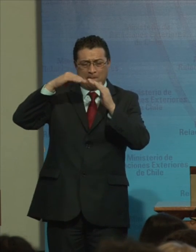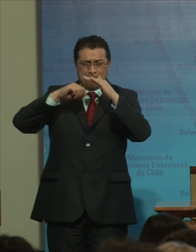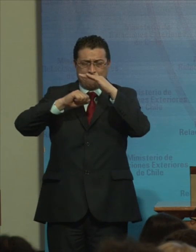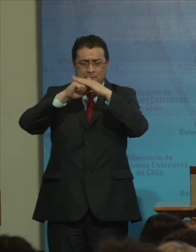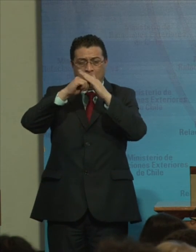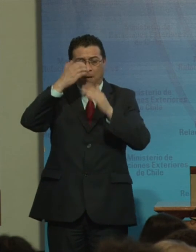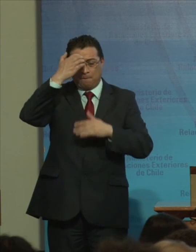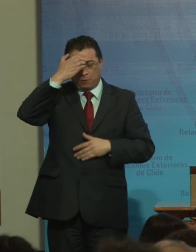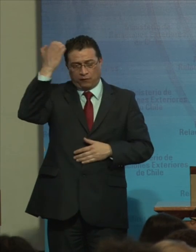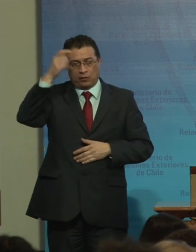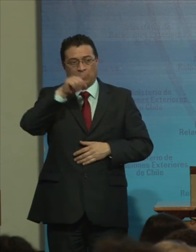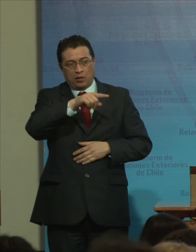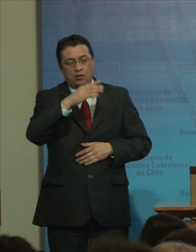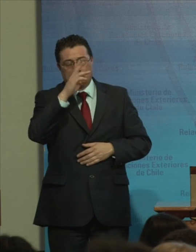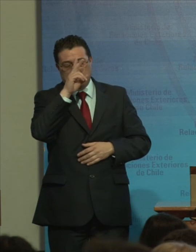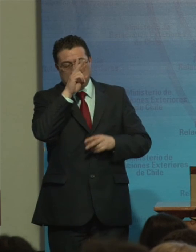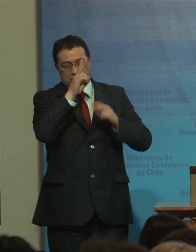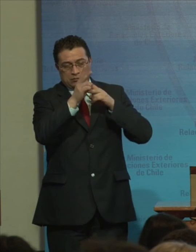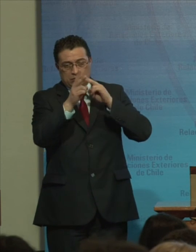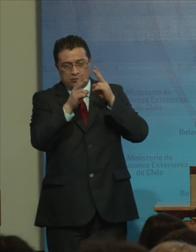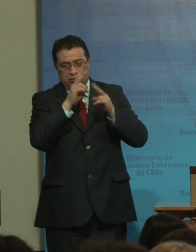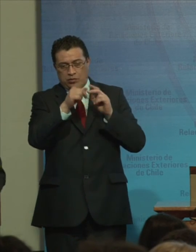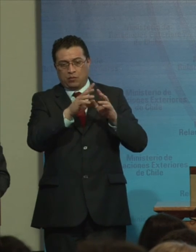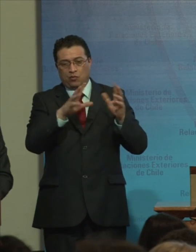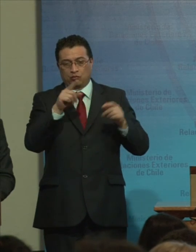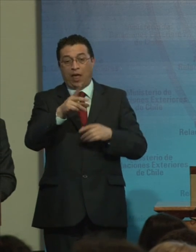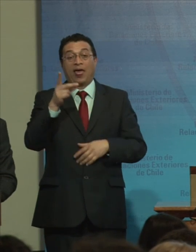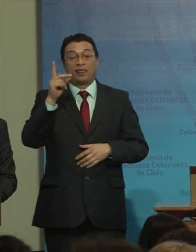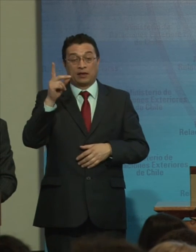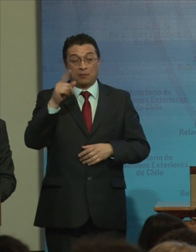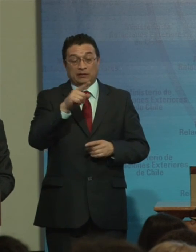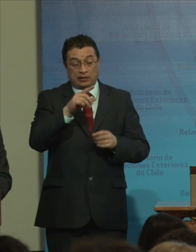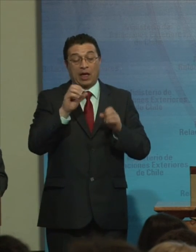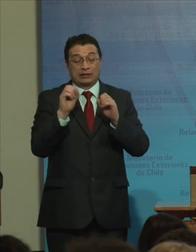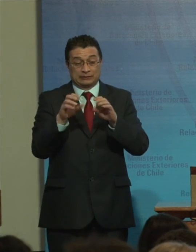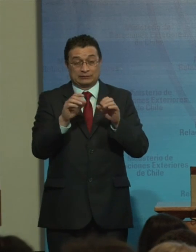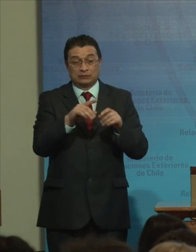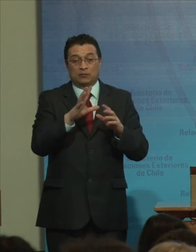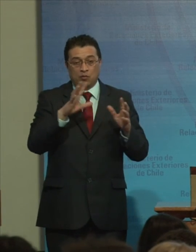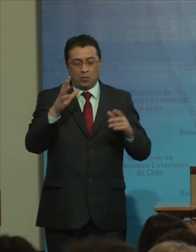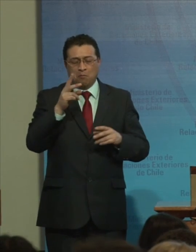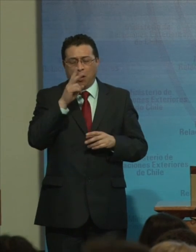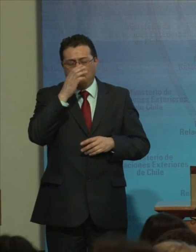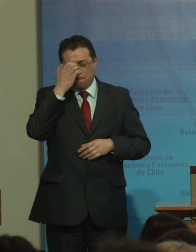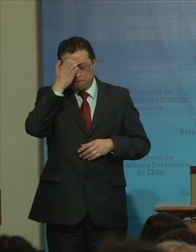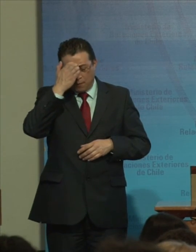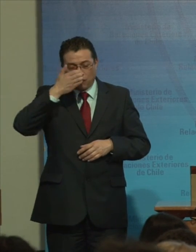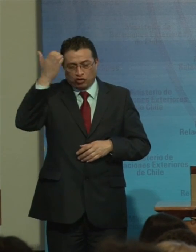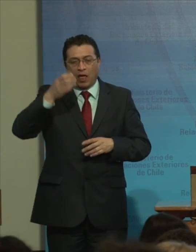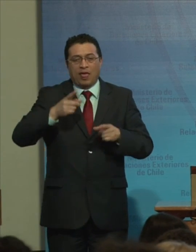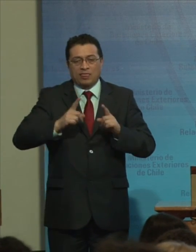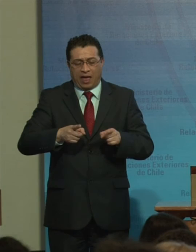Nos deja un referente De que la discapacidad Hay que abordarla Con alta profesionalidad